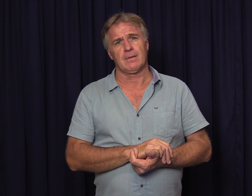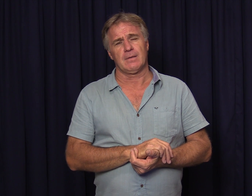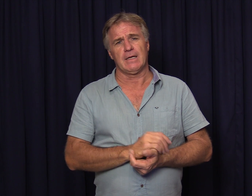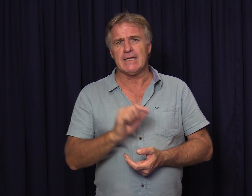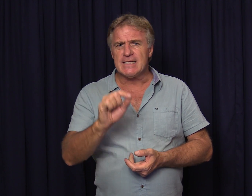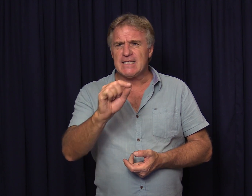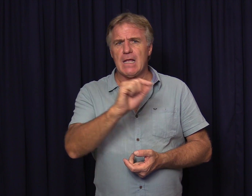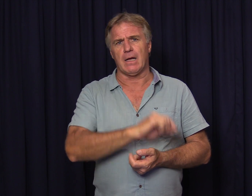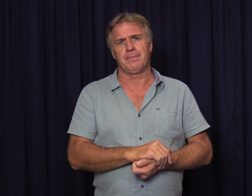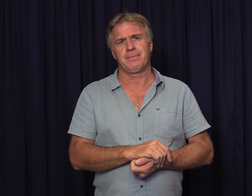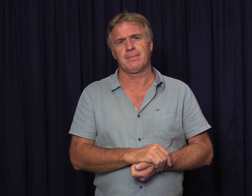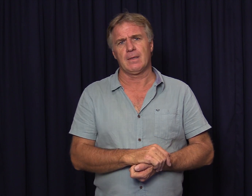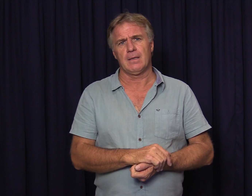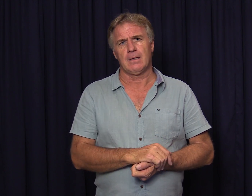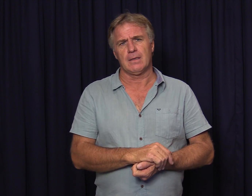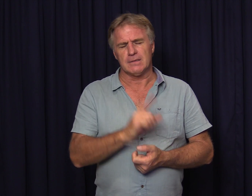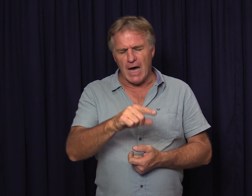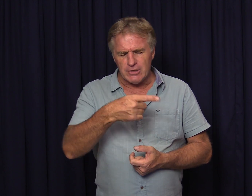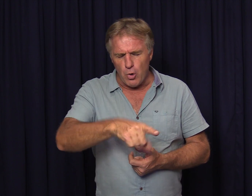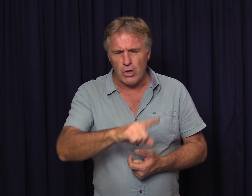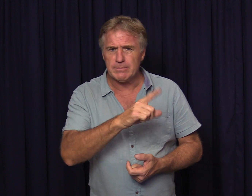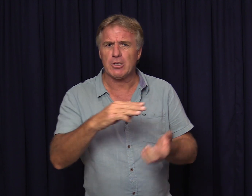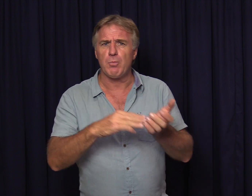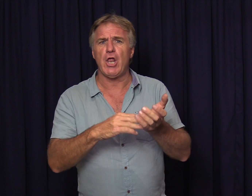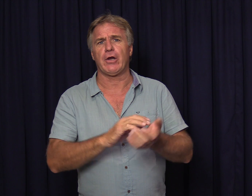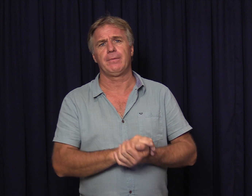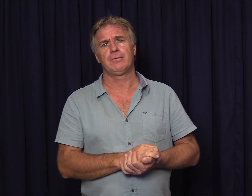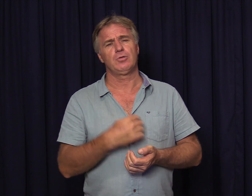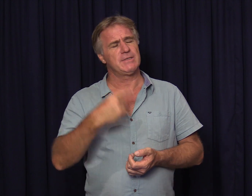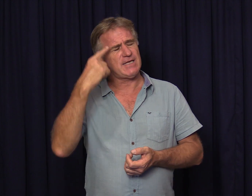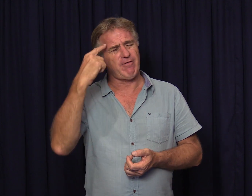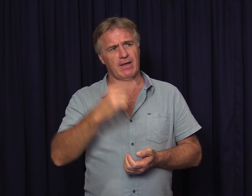en hier is die ding daar die ochend met homiller toe besef ek